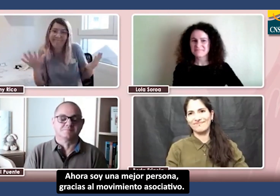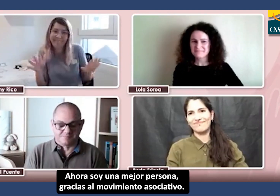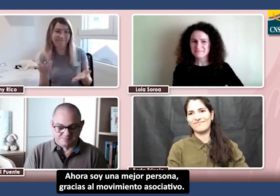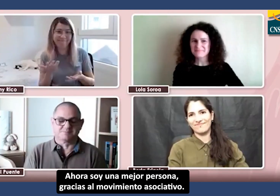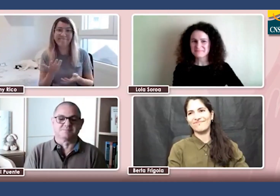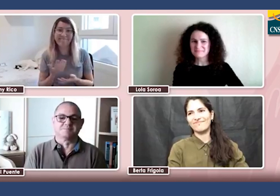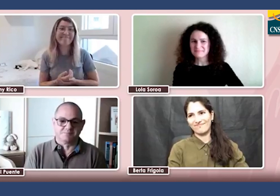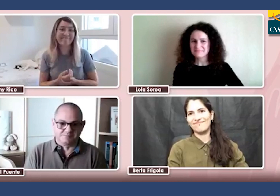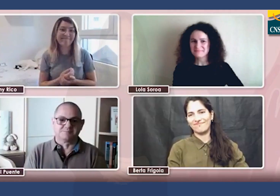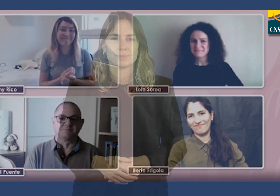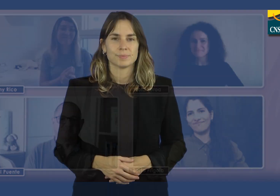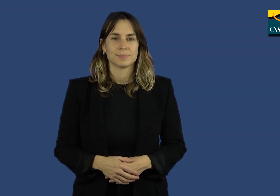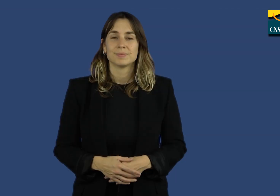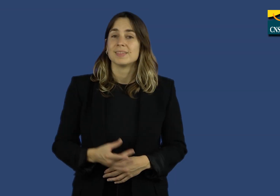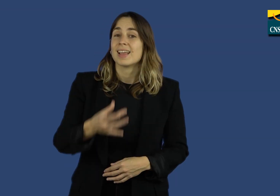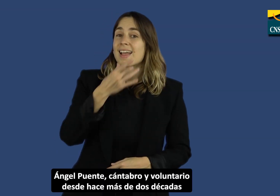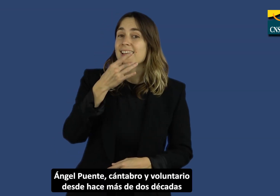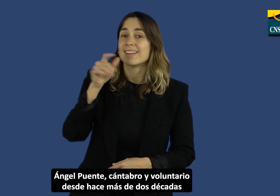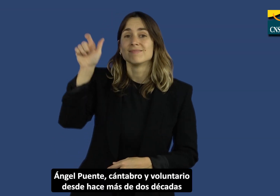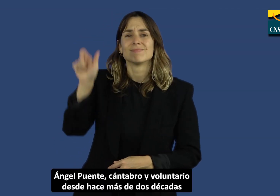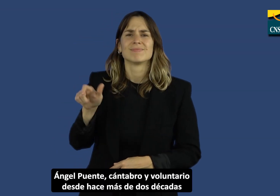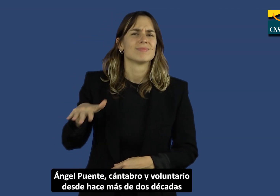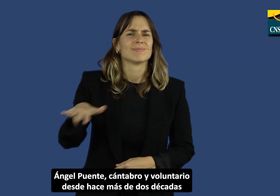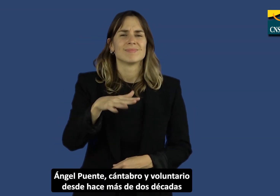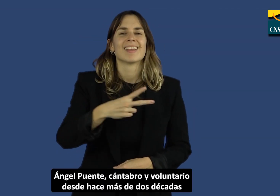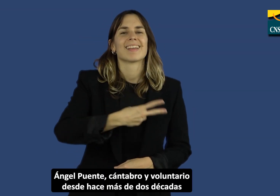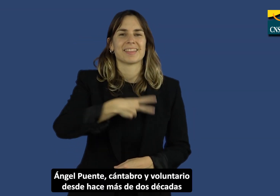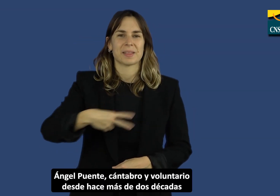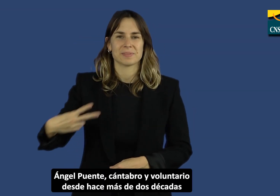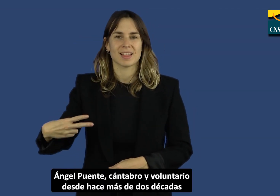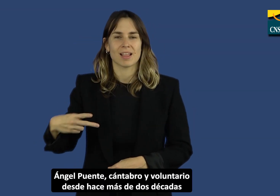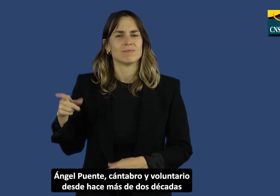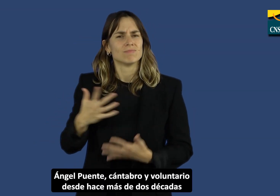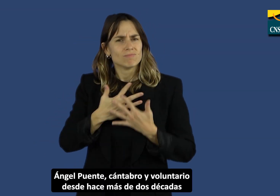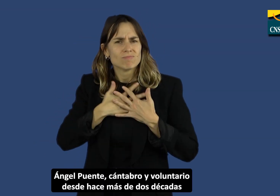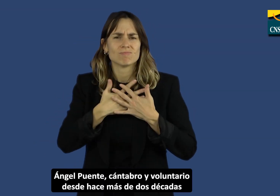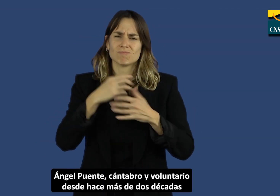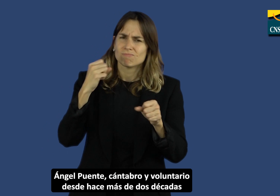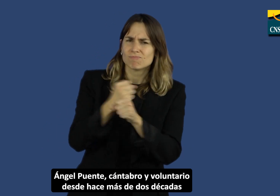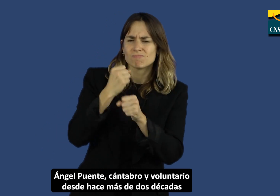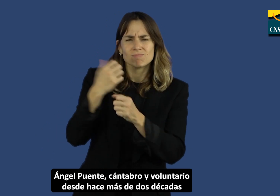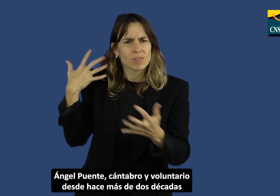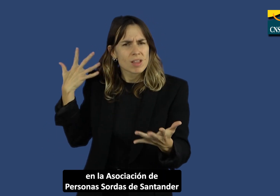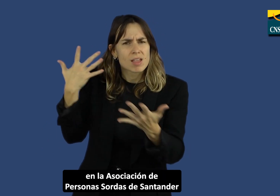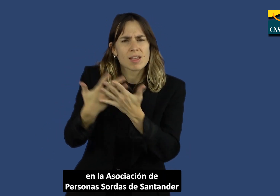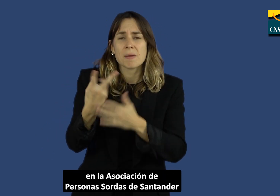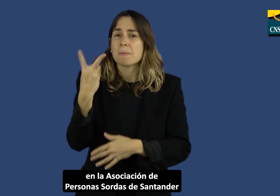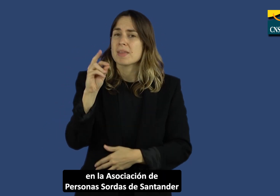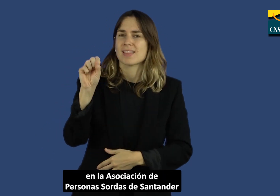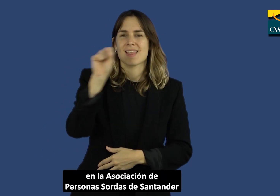soy una mejor Fanny gracias al movimiento asociativo. Ángel Puente, cántabro y voluntario, desde hace más